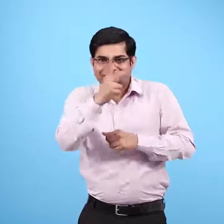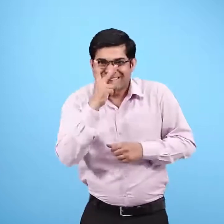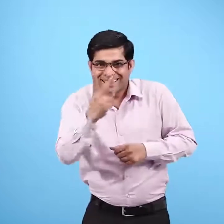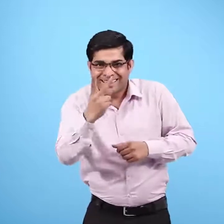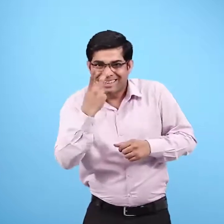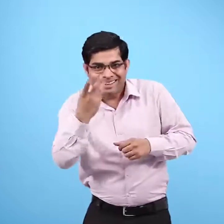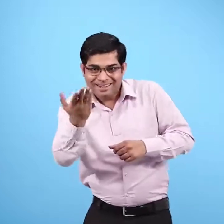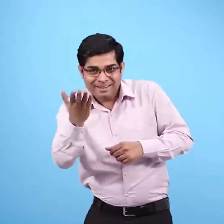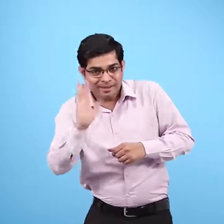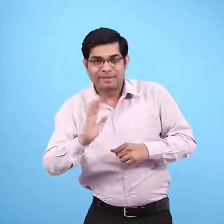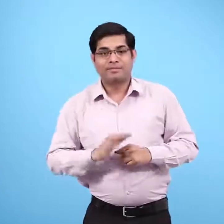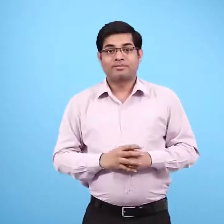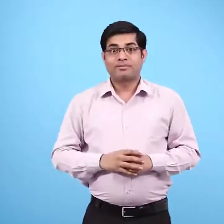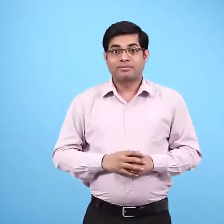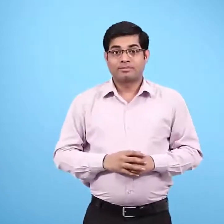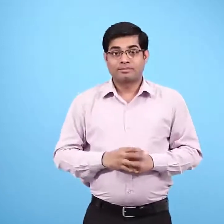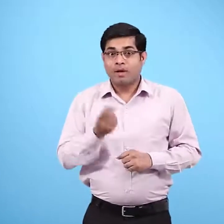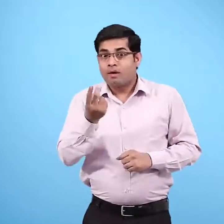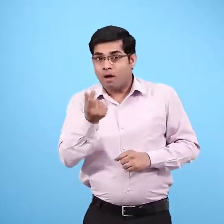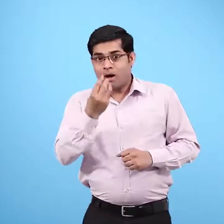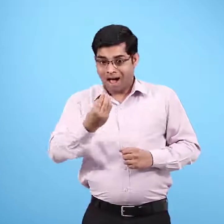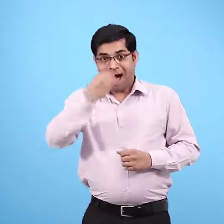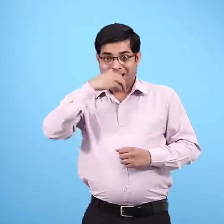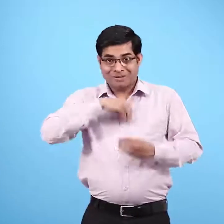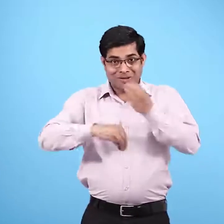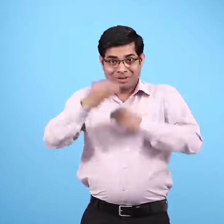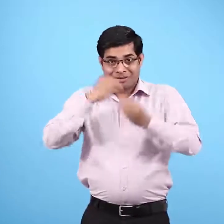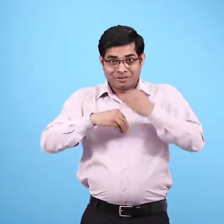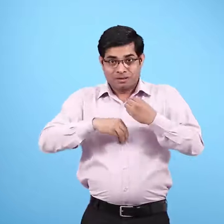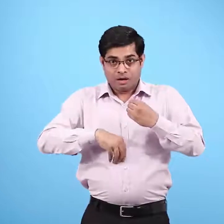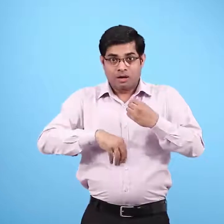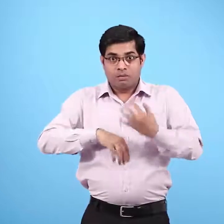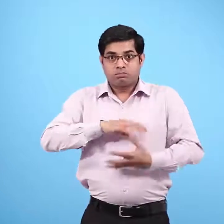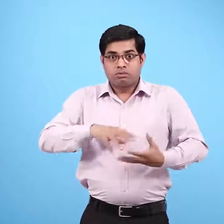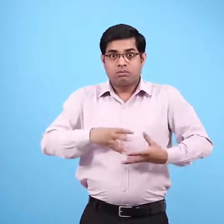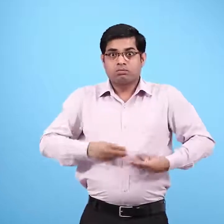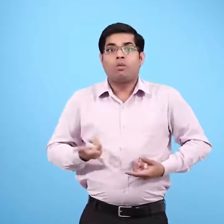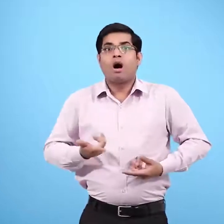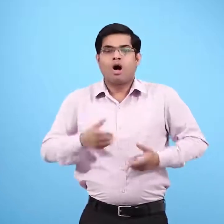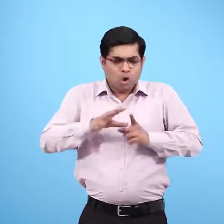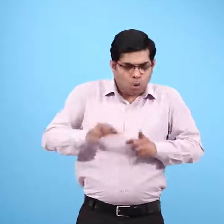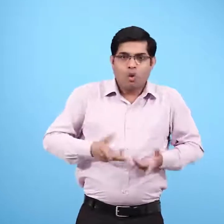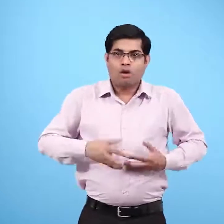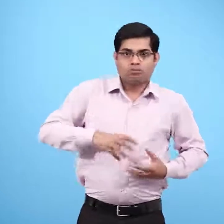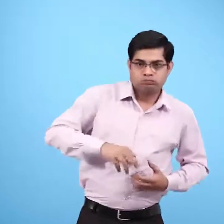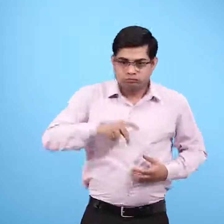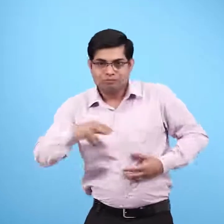क्या तुम भी ये देख पाए? जल्दी पचाने के लिए हमारा पेट खाने को खूब